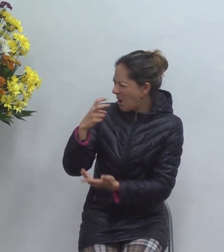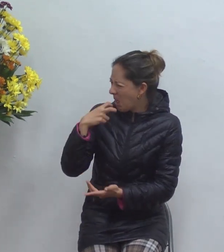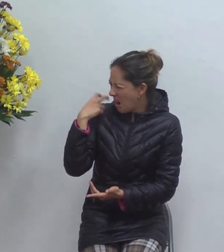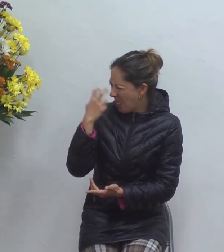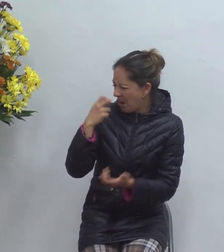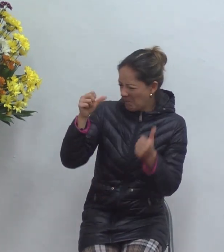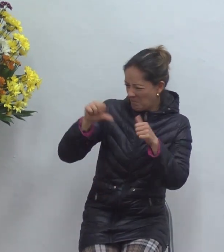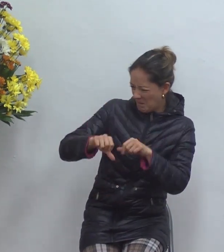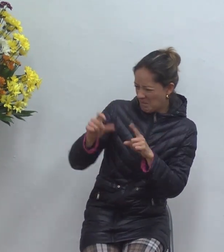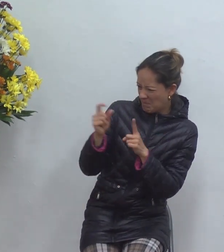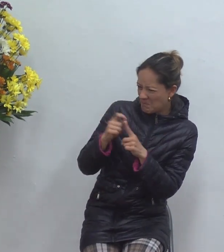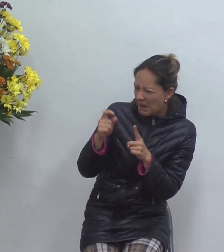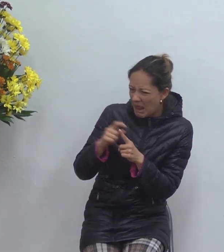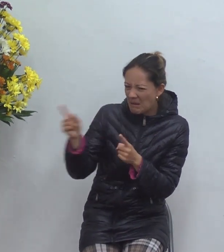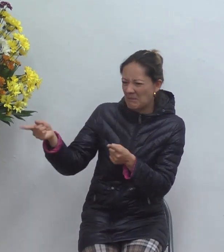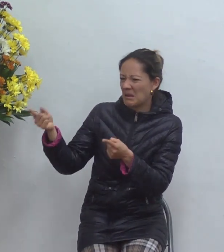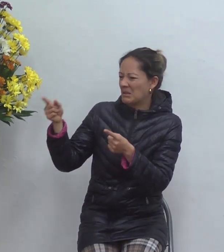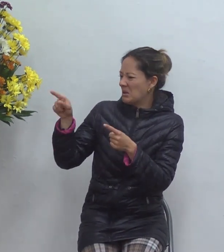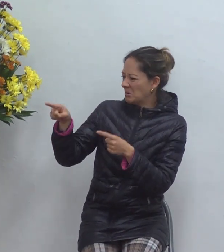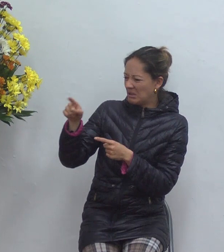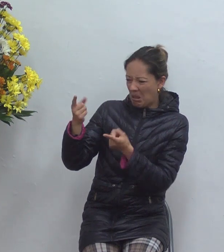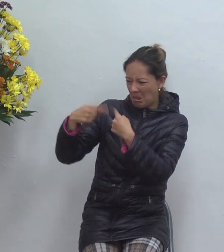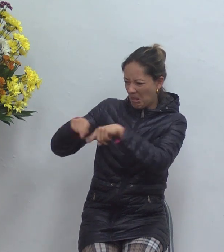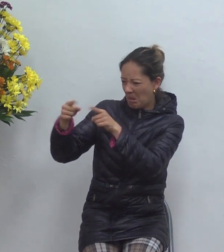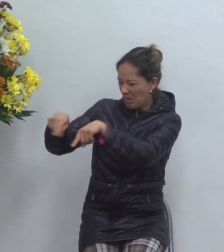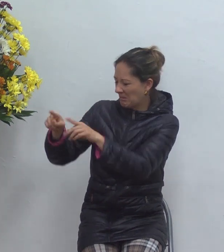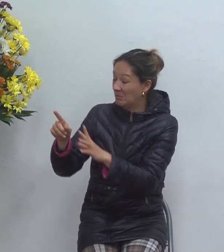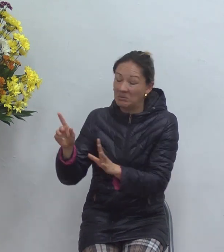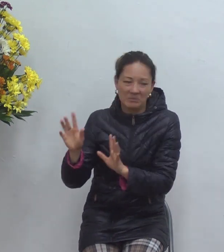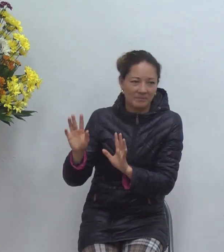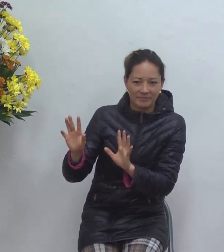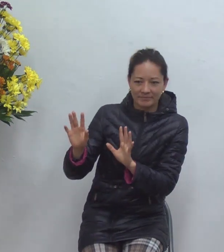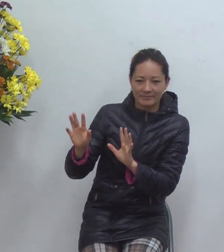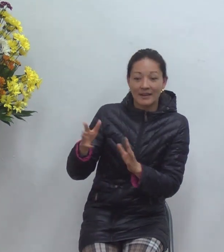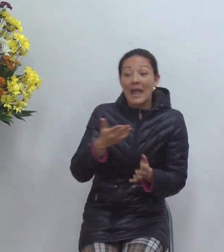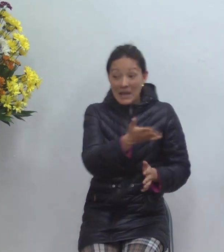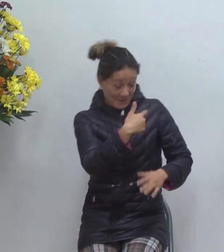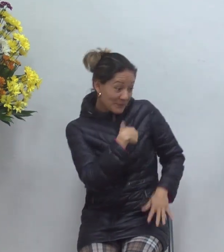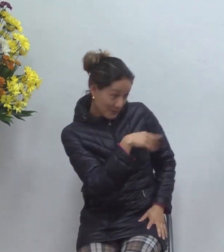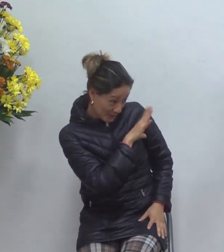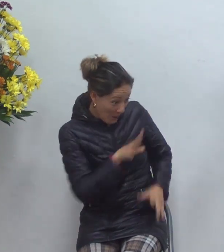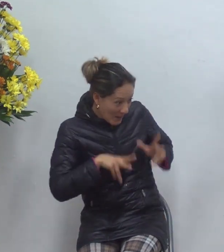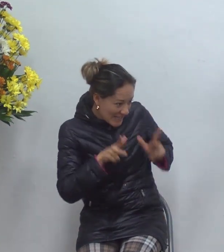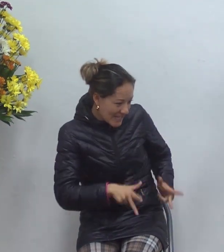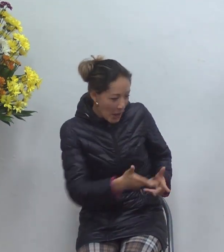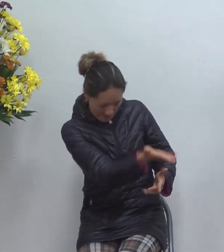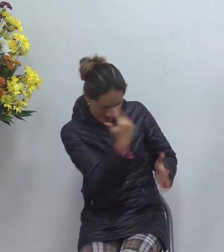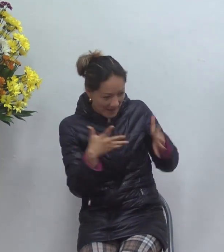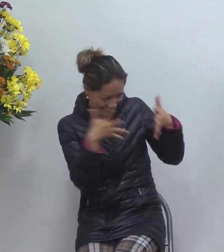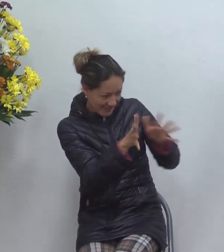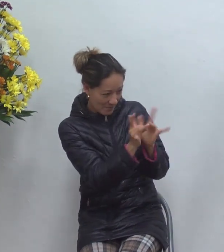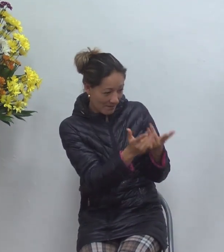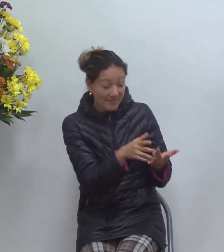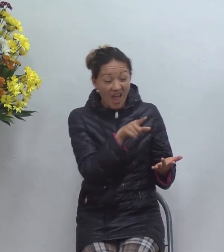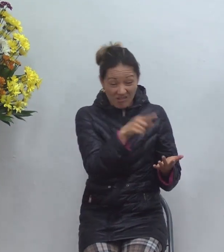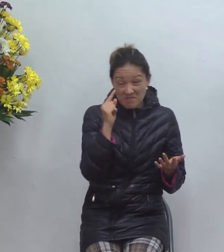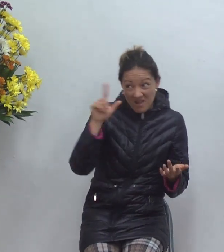demás yo soy cristiano déjeme predicarle la palabra pero usted ha visto la vecina esa que se la pasa y los perros esos asquerosos que hacen ahí